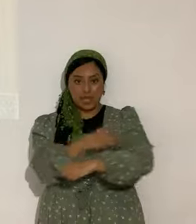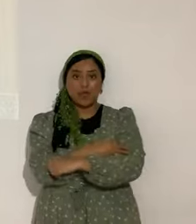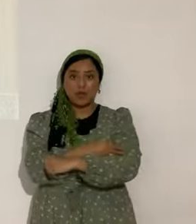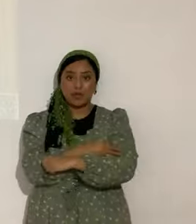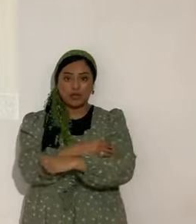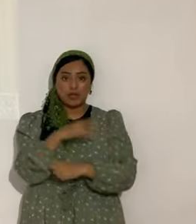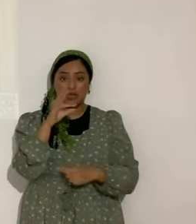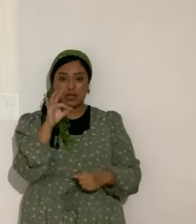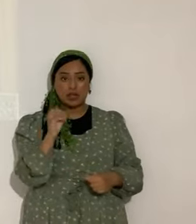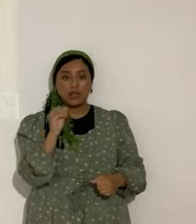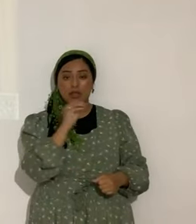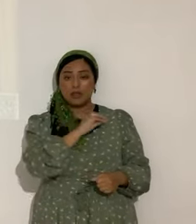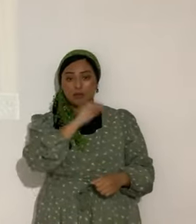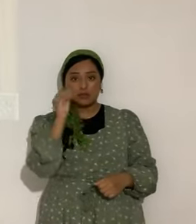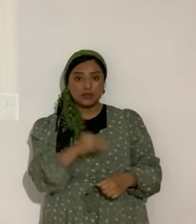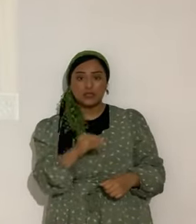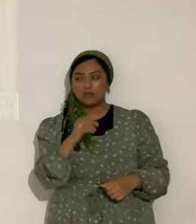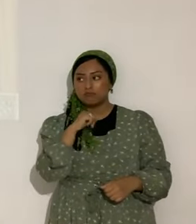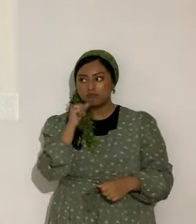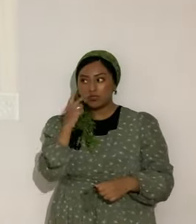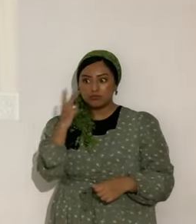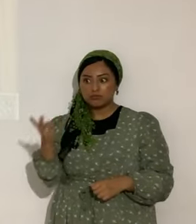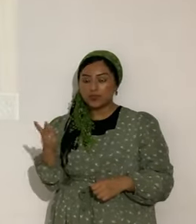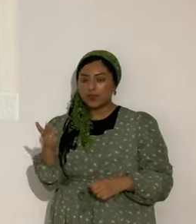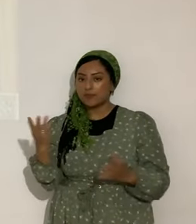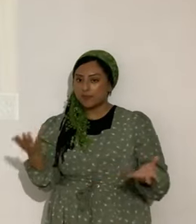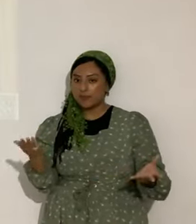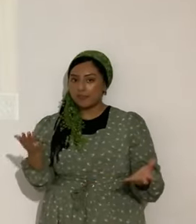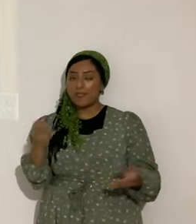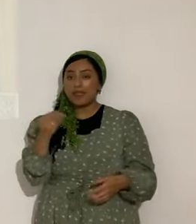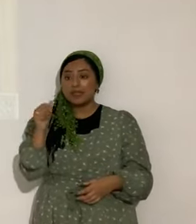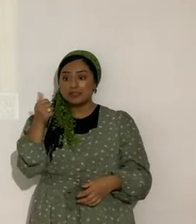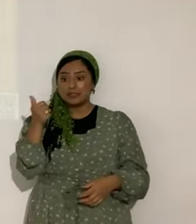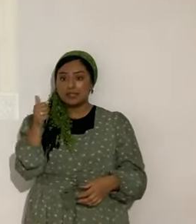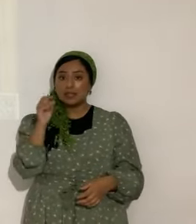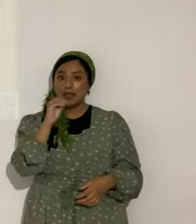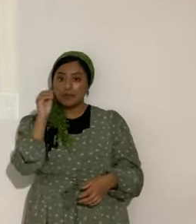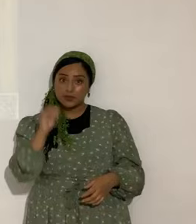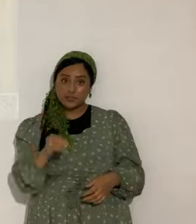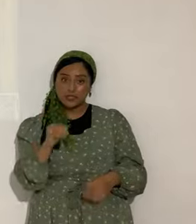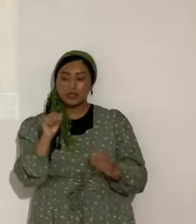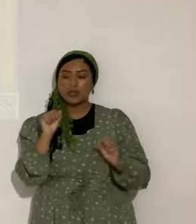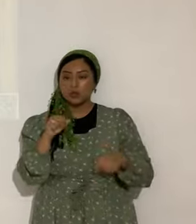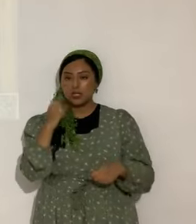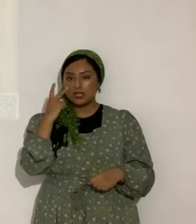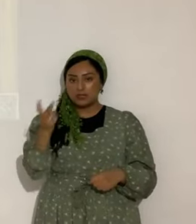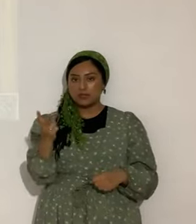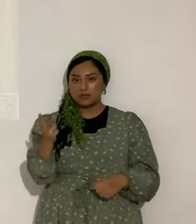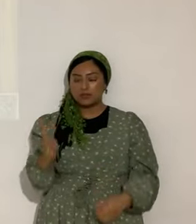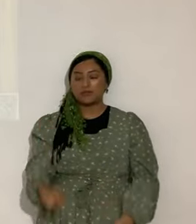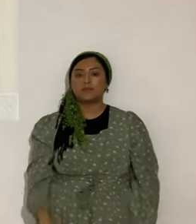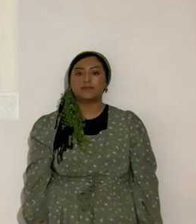90% no se nota. Y el 10% es lo que se nota. Bueno.